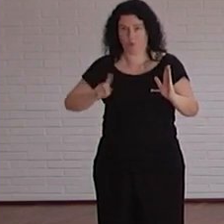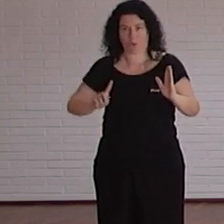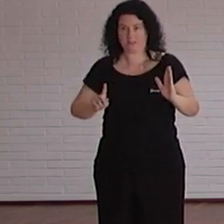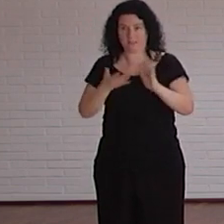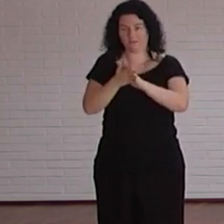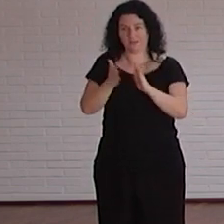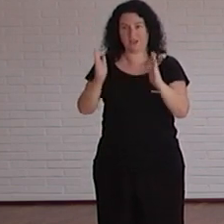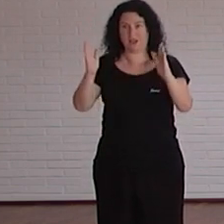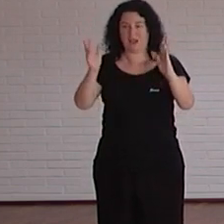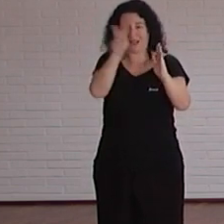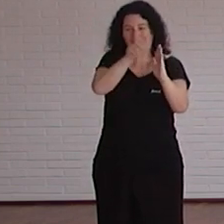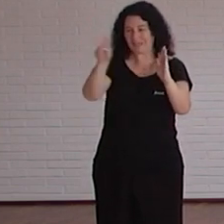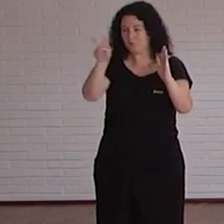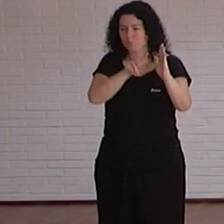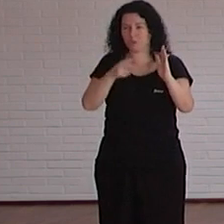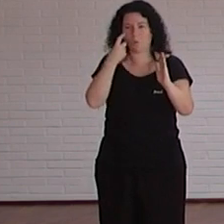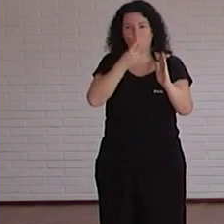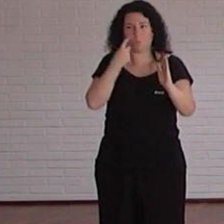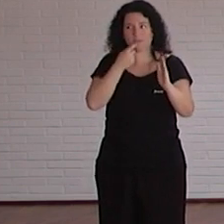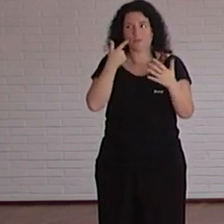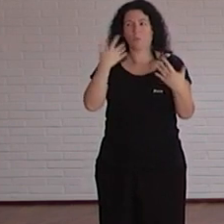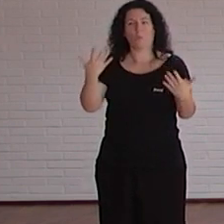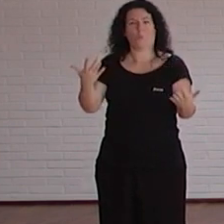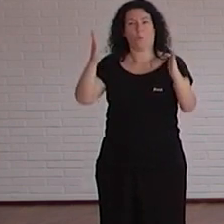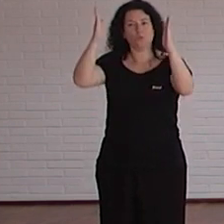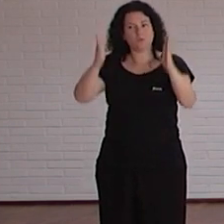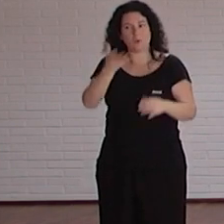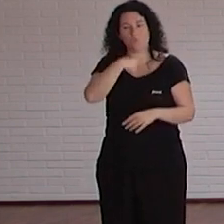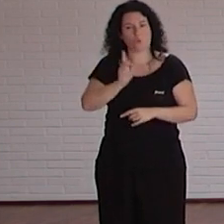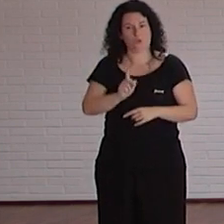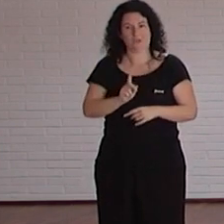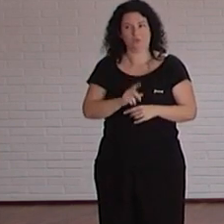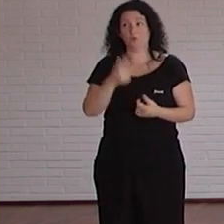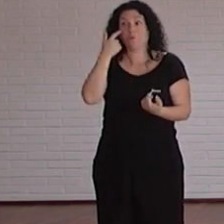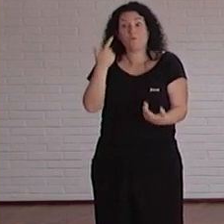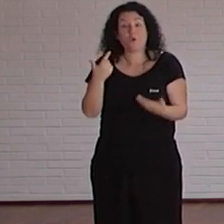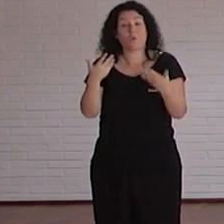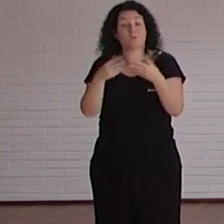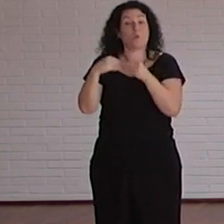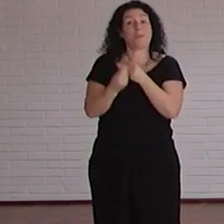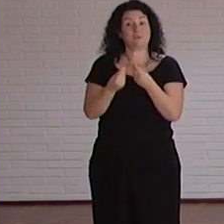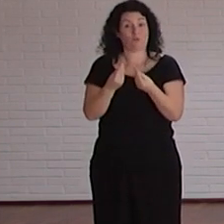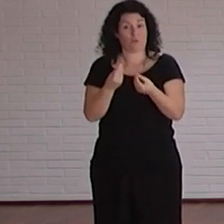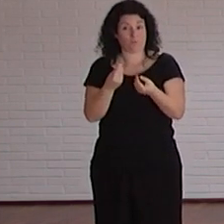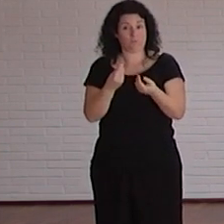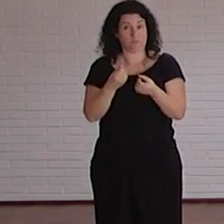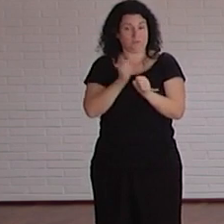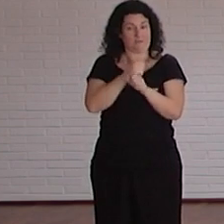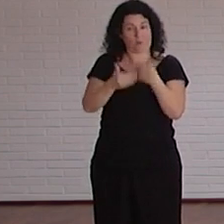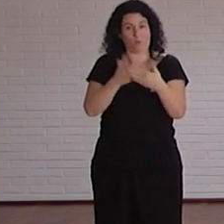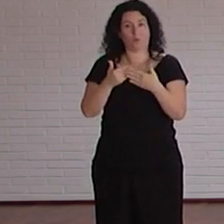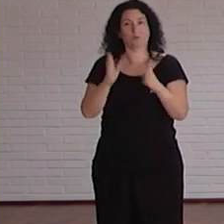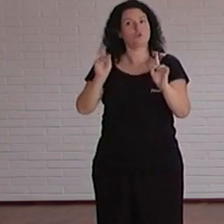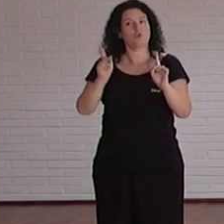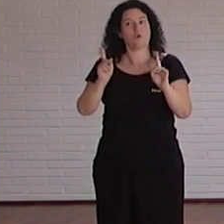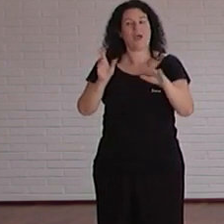un camino de lectura dije Dios mío si esto yo no lo sabía entonces ahora cada vez que veo un documento cuando mi hijo está haciendo los trabajos del cole no no tienes que alinearlo a